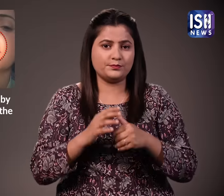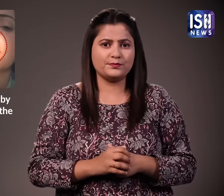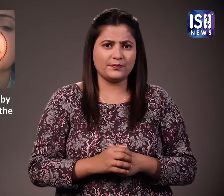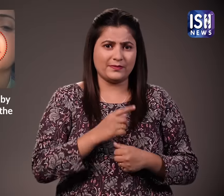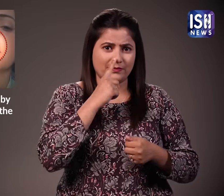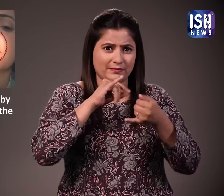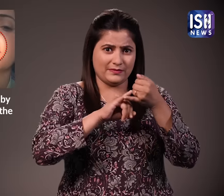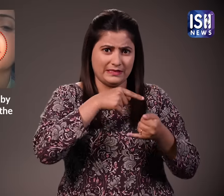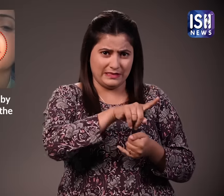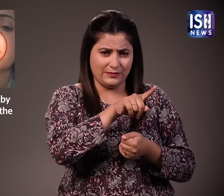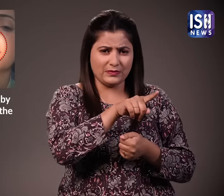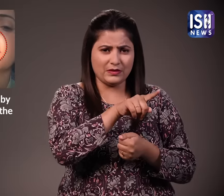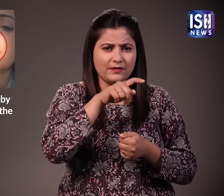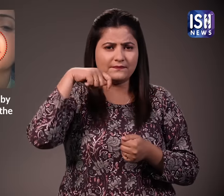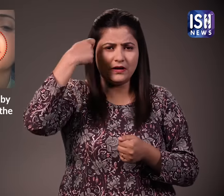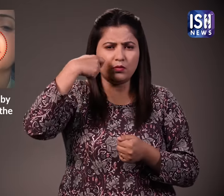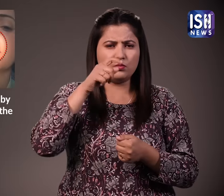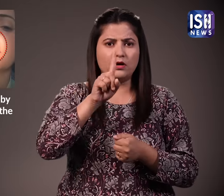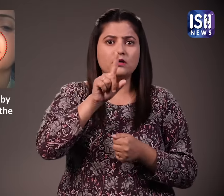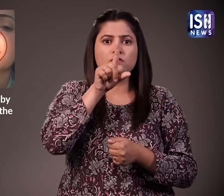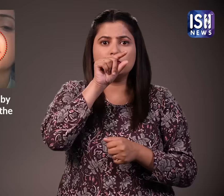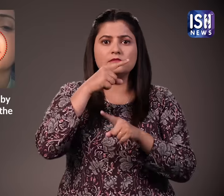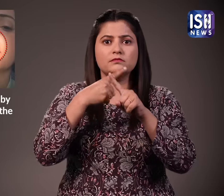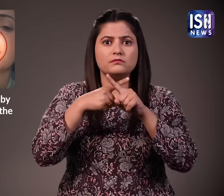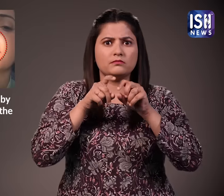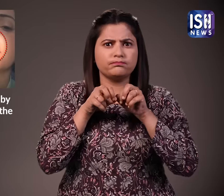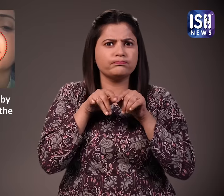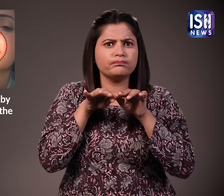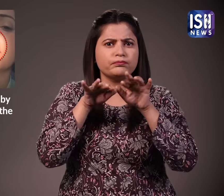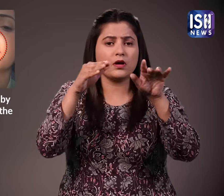आठ एपरेल दोजार चोबिस को सीमा का एक वीडियो एक्स पर वाइरल हो गया